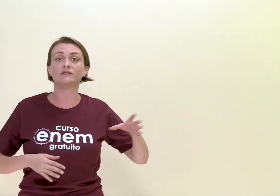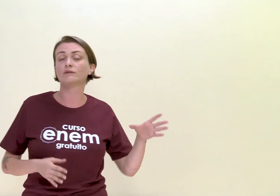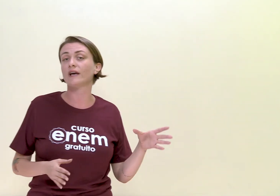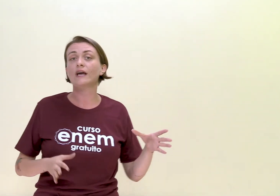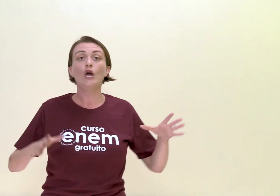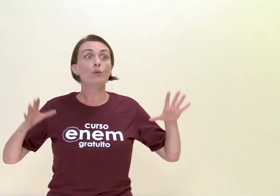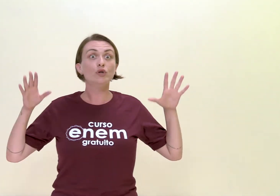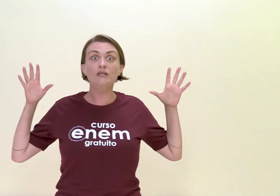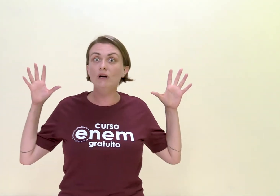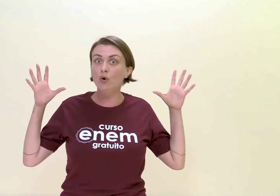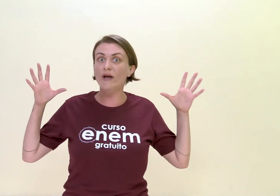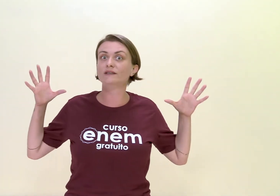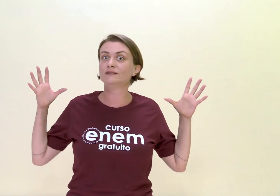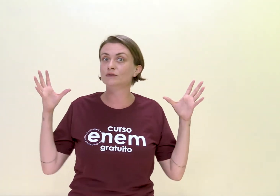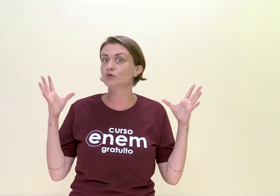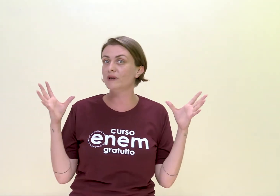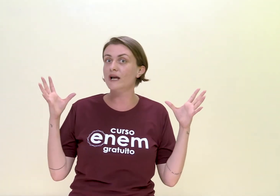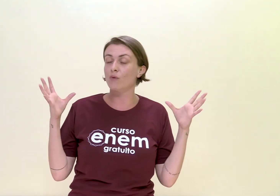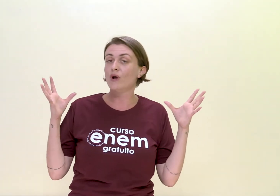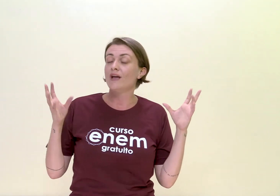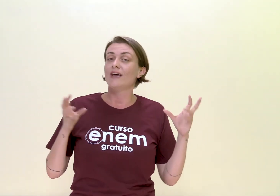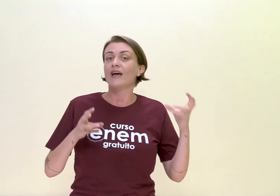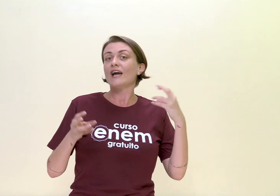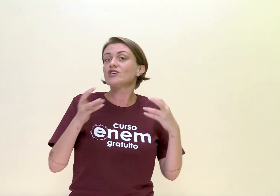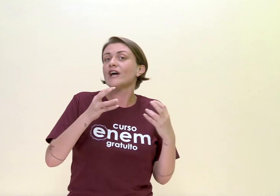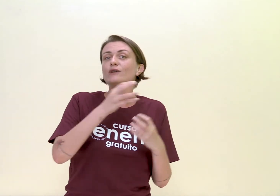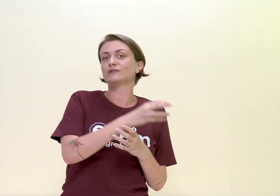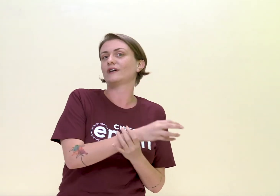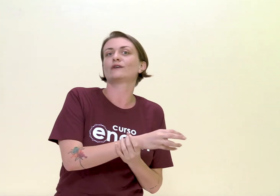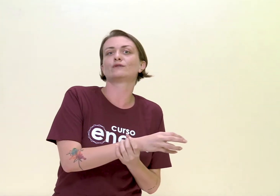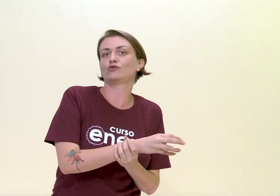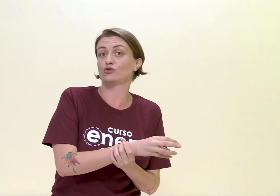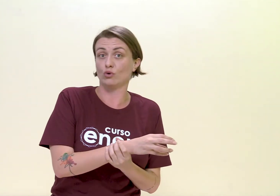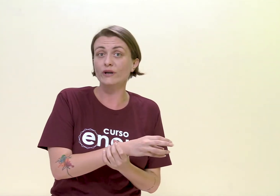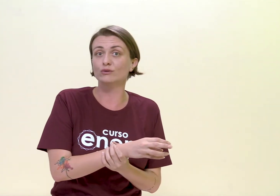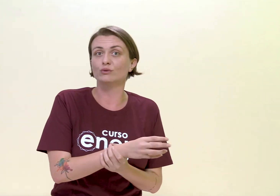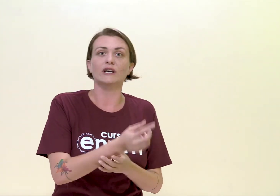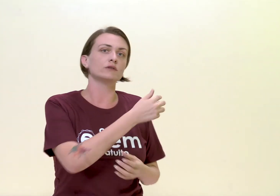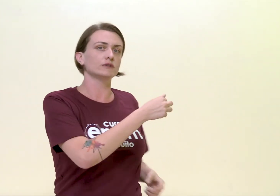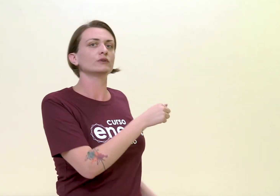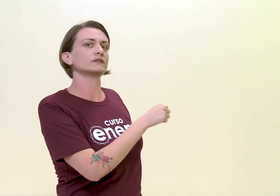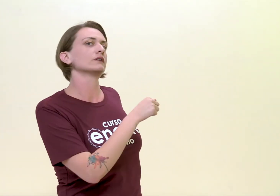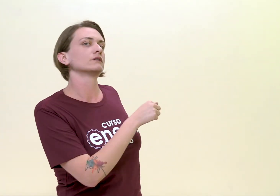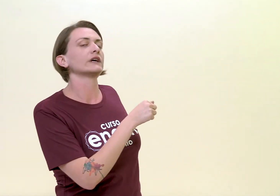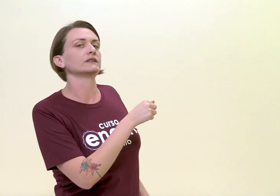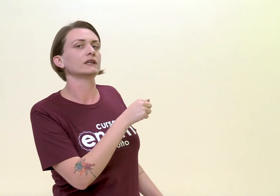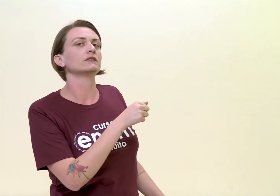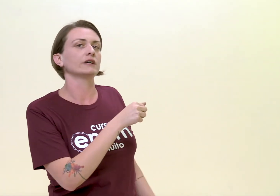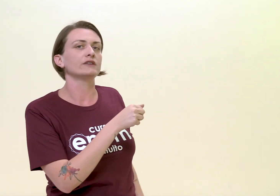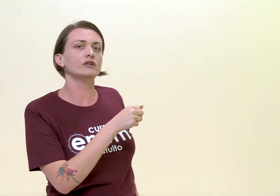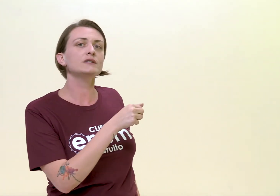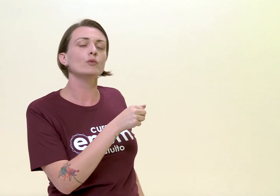não sei o que, porque não aguenta esse turbilhão. Então, já no século XVIII, que é quando as coisas acontecem aqui no arcadismo,